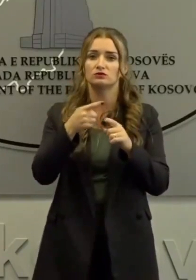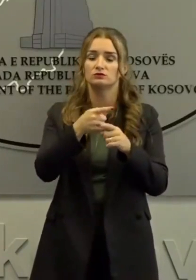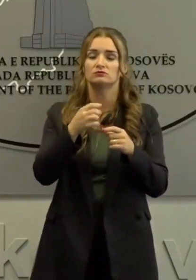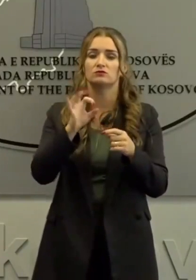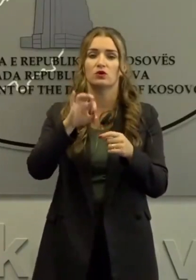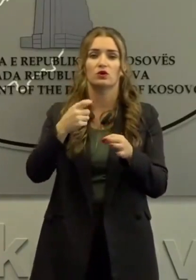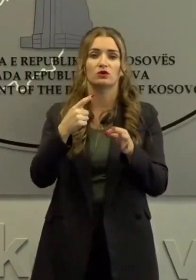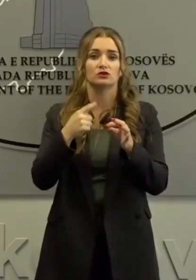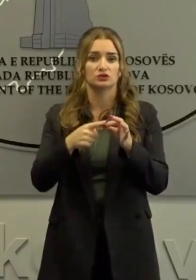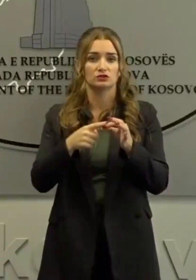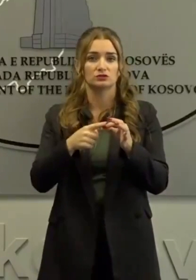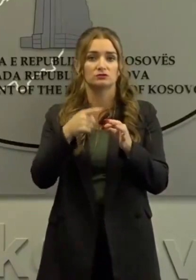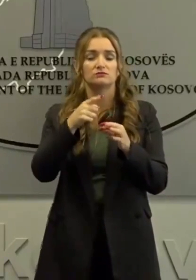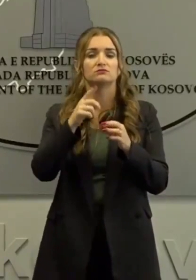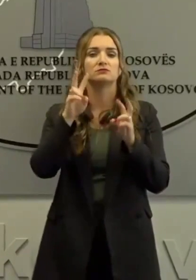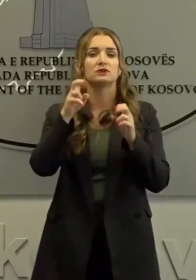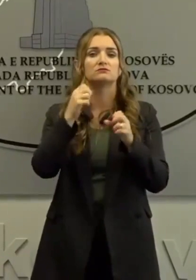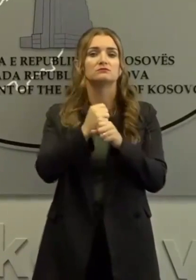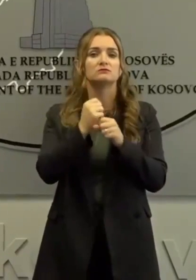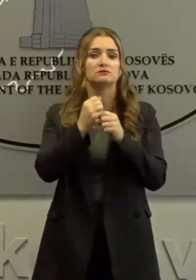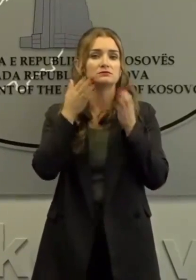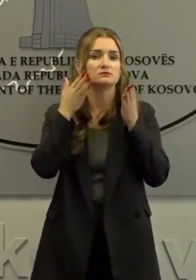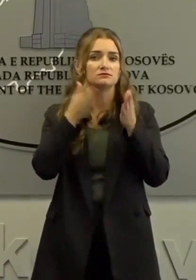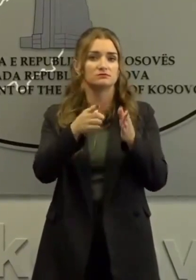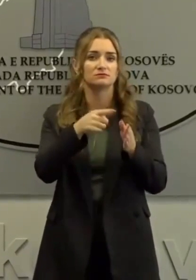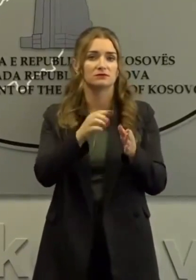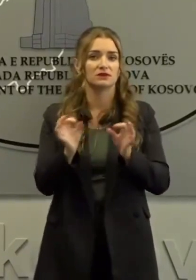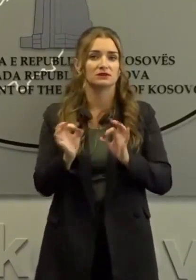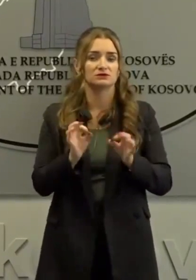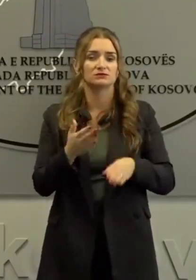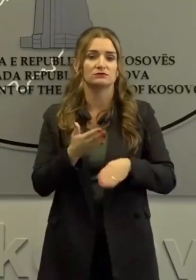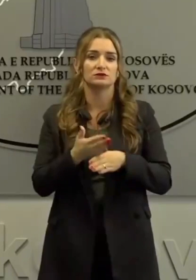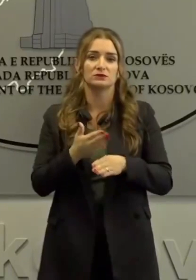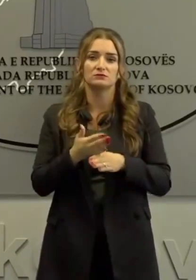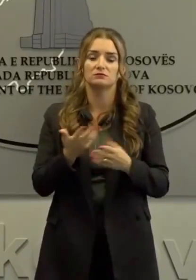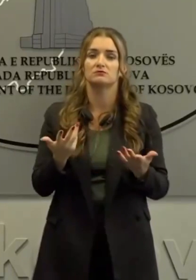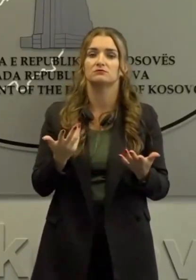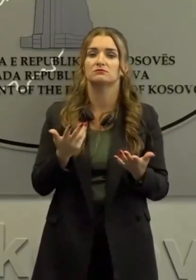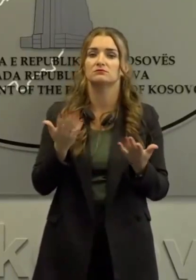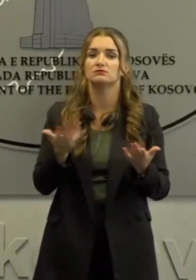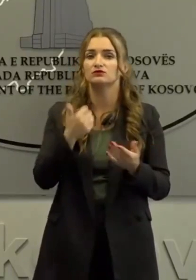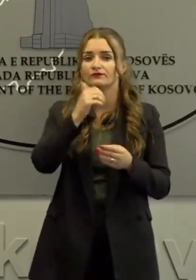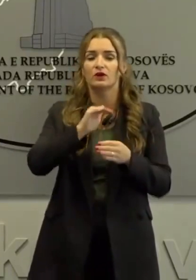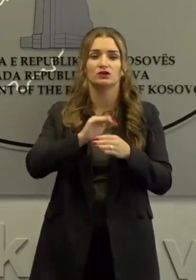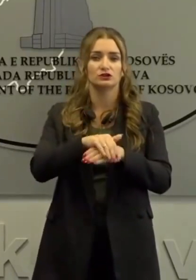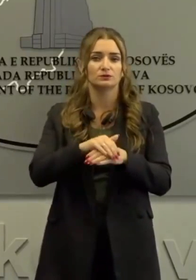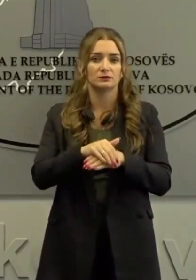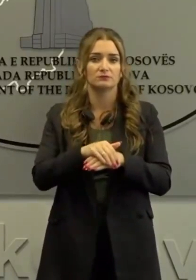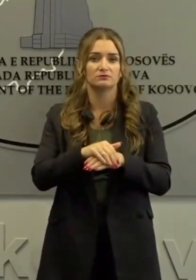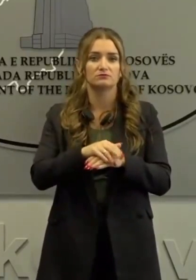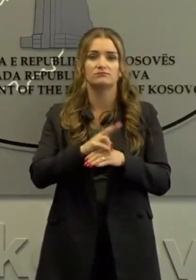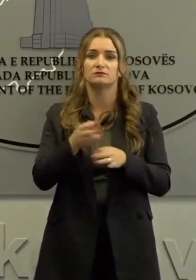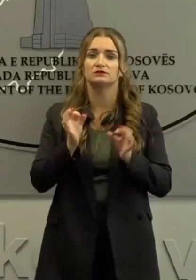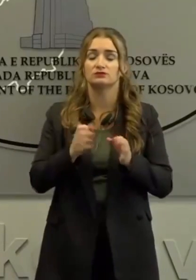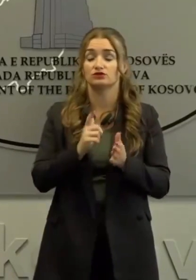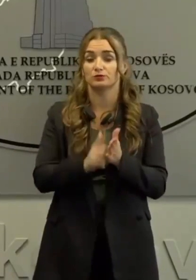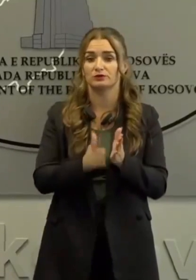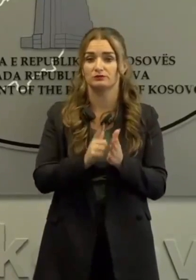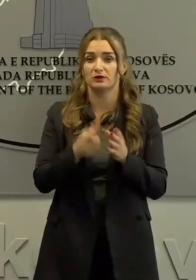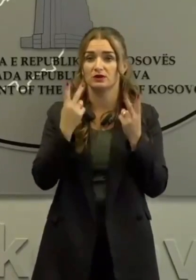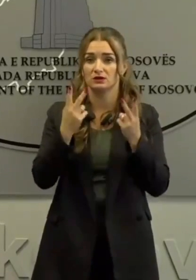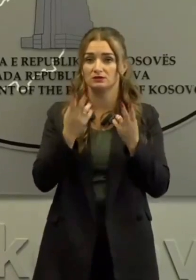qeveritare që është e fushës të sigurisë në timës e por apo ofrimit të shërbimeve emergjente,